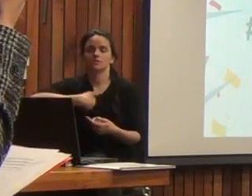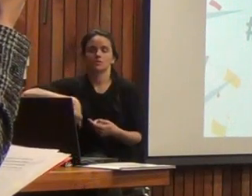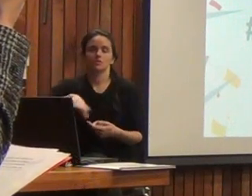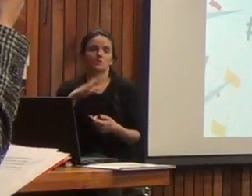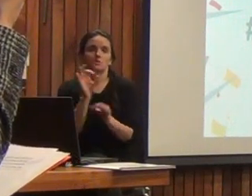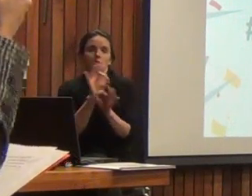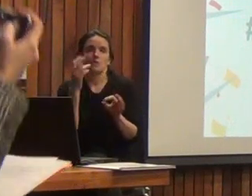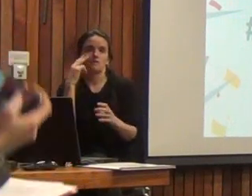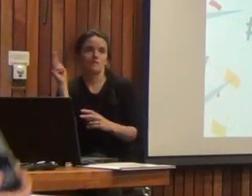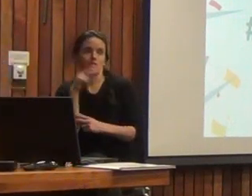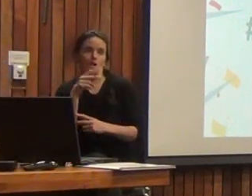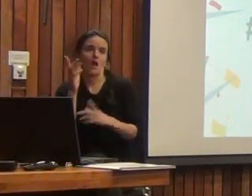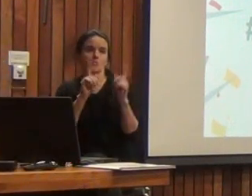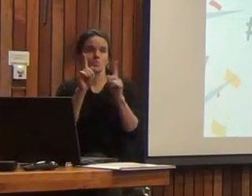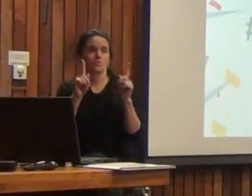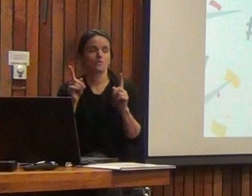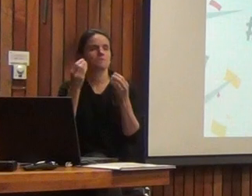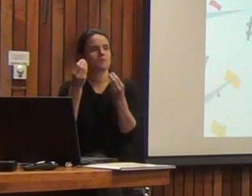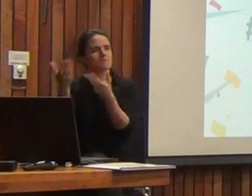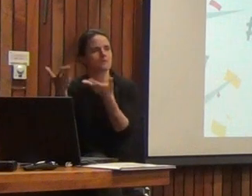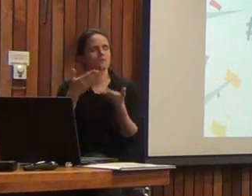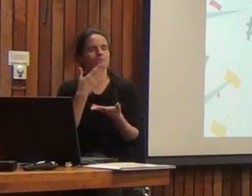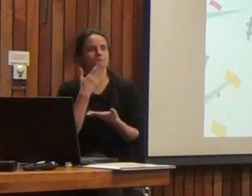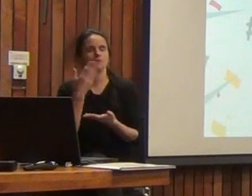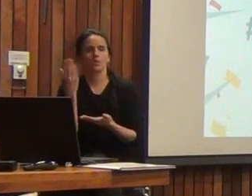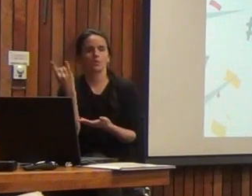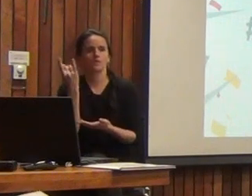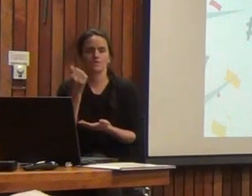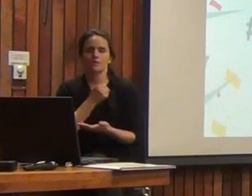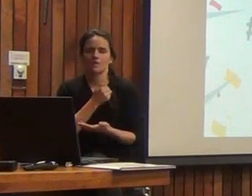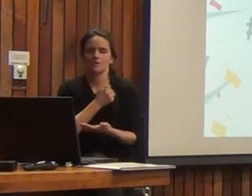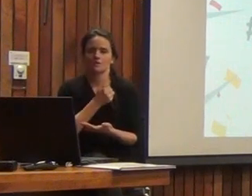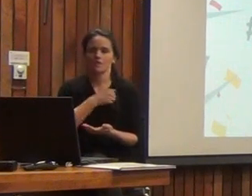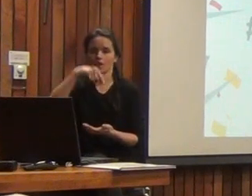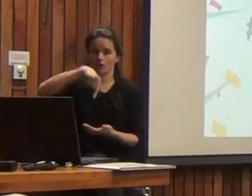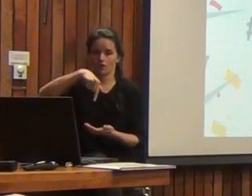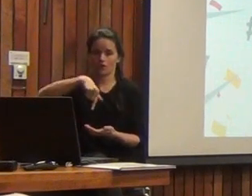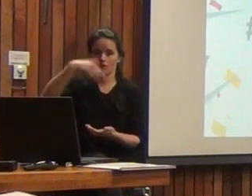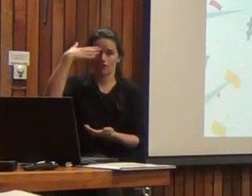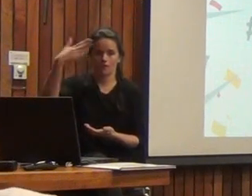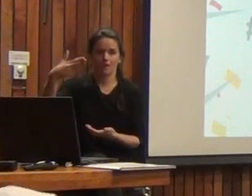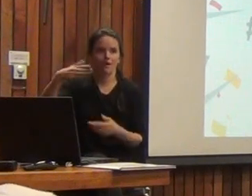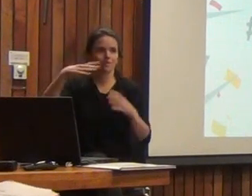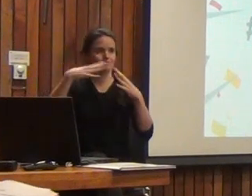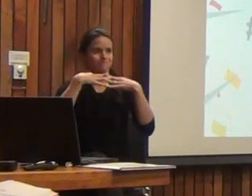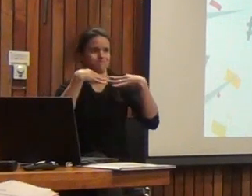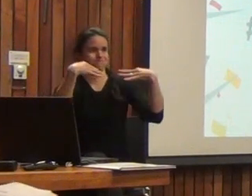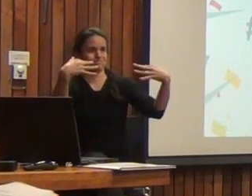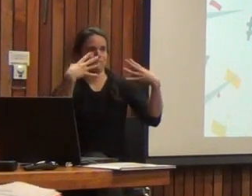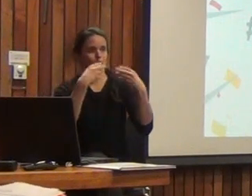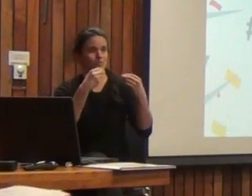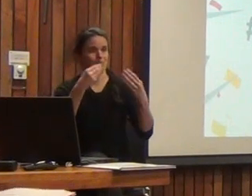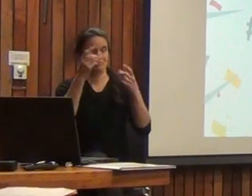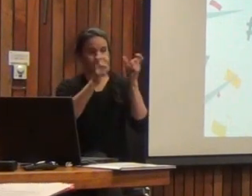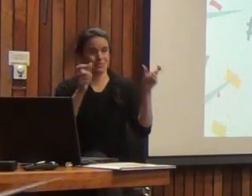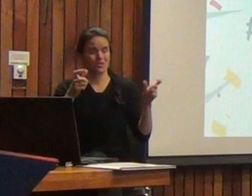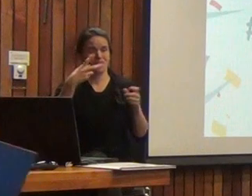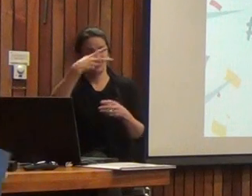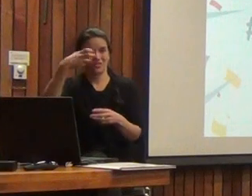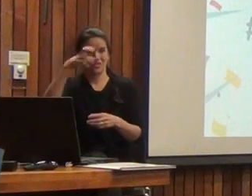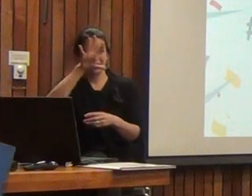hayan estado acá, también les doy la bienvenida a la Universidad Católica. Hoy día tenemos un salón repleto, habemos más de 250